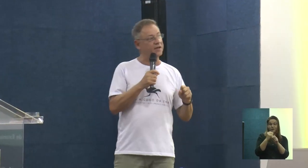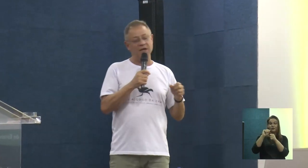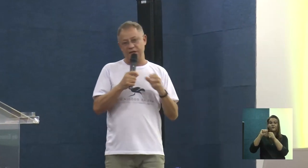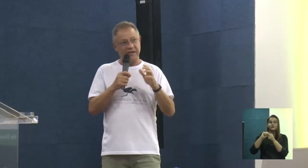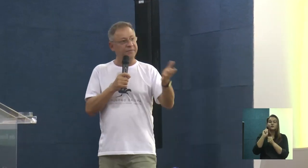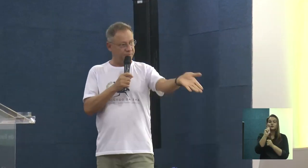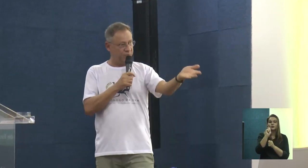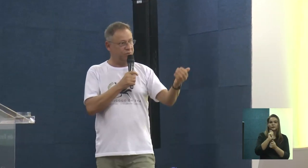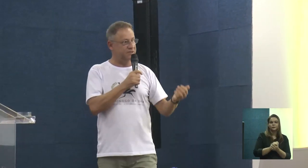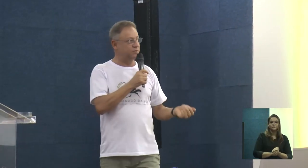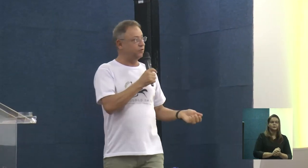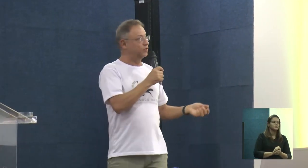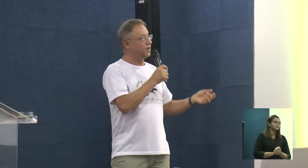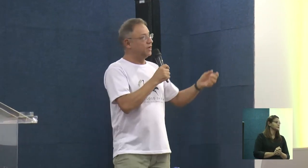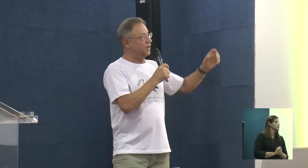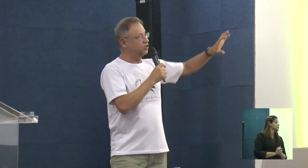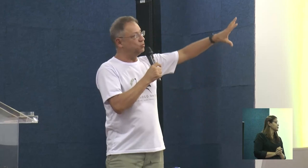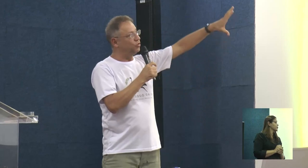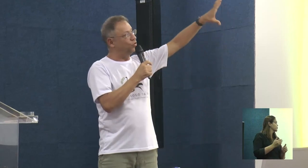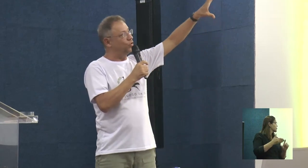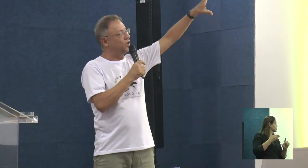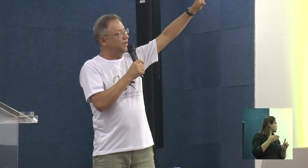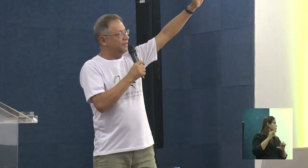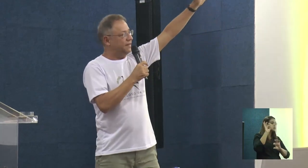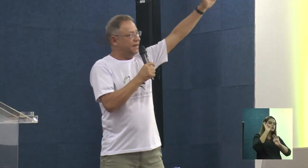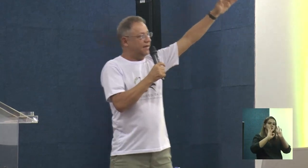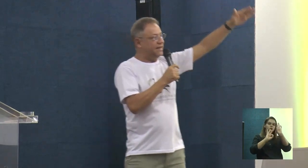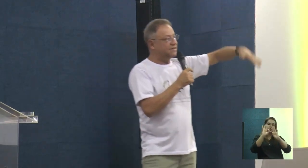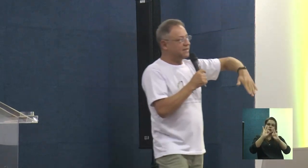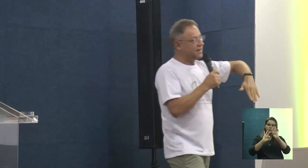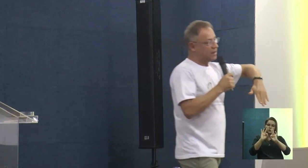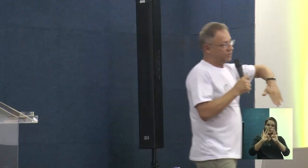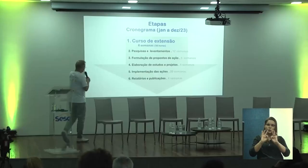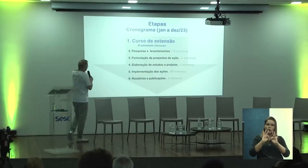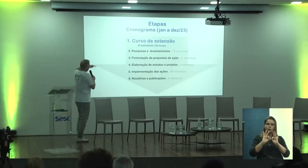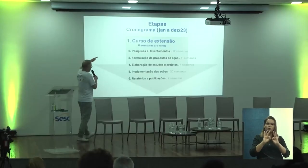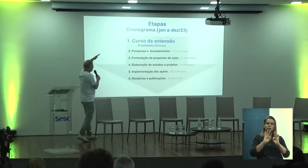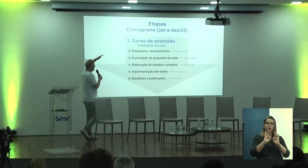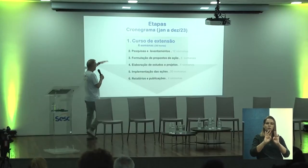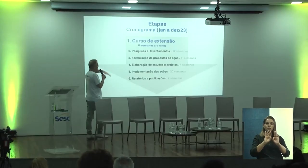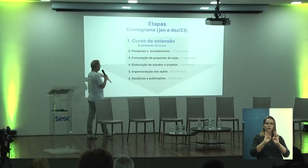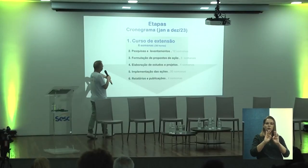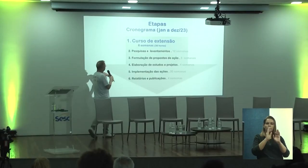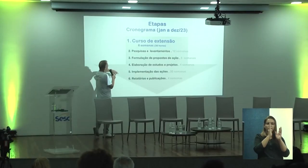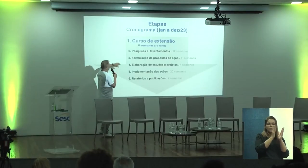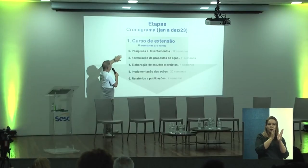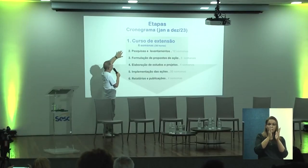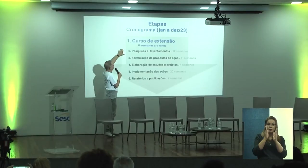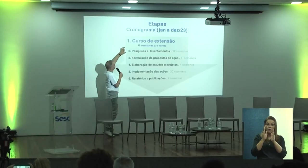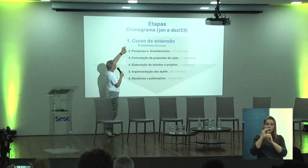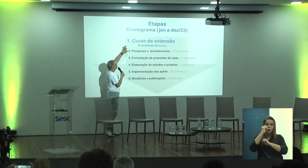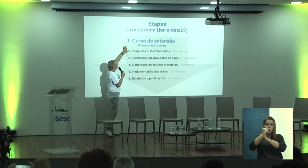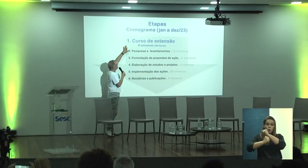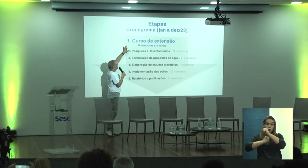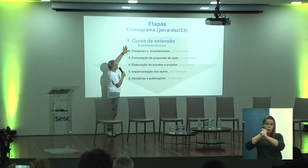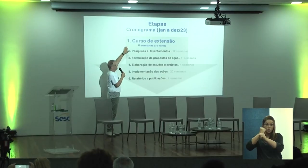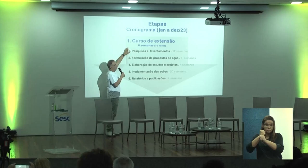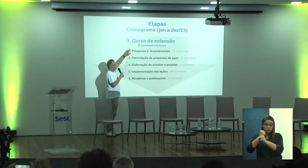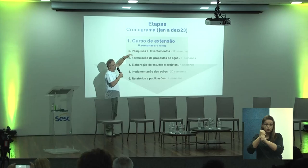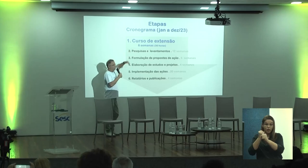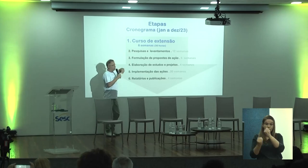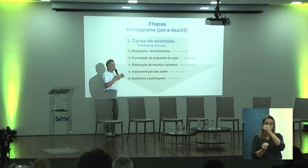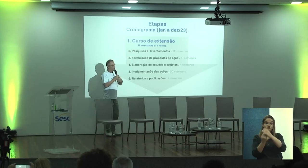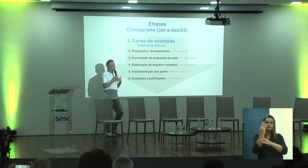a fazer? Pode passar, por favor. A gente montou das etapas, né? A serem vencidas em um ano, a gente criou um curso de